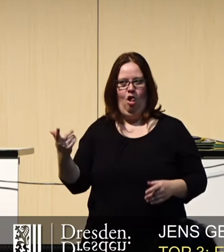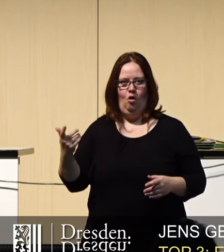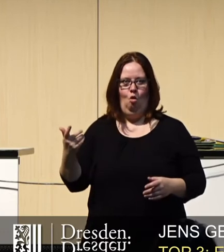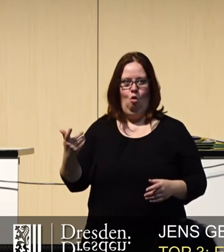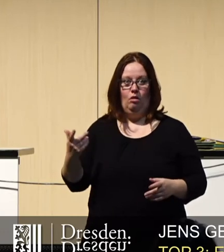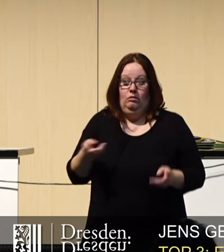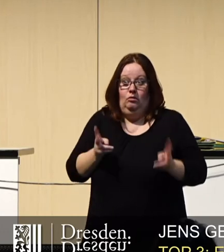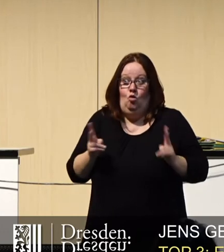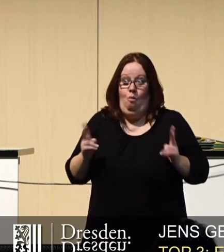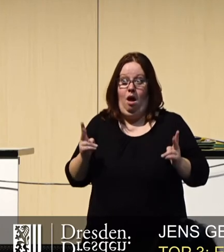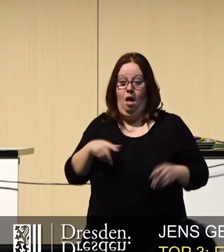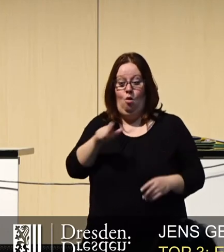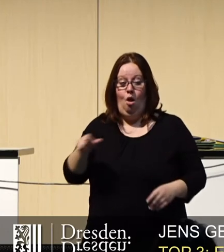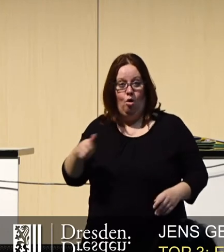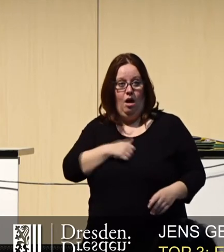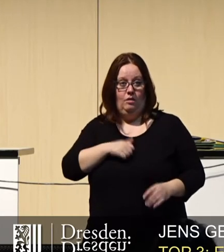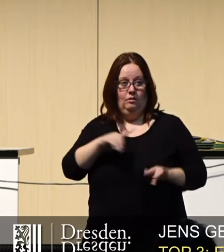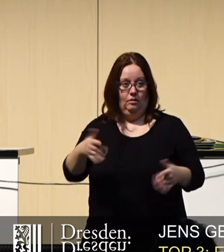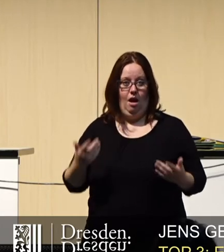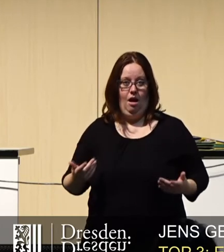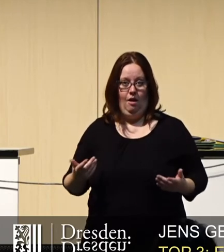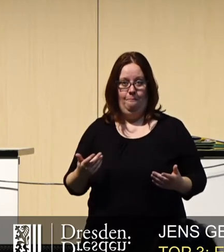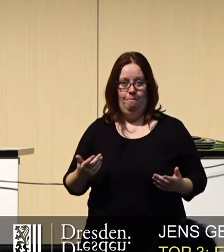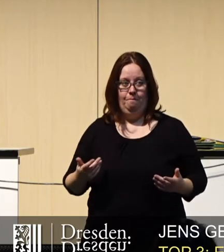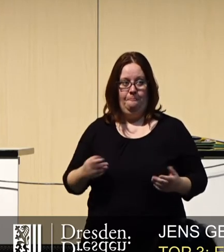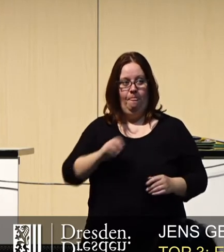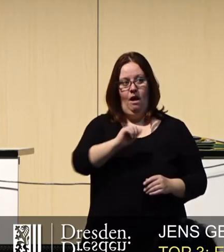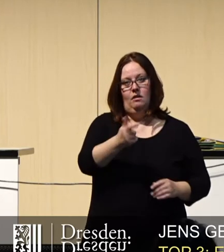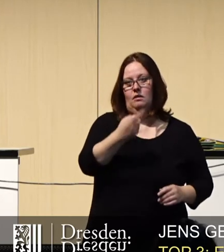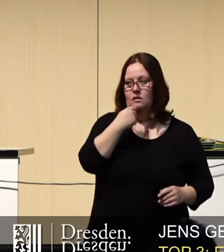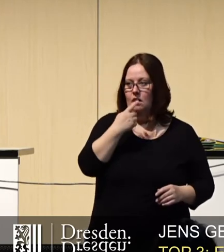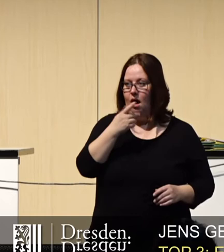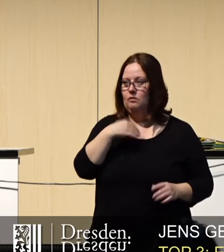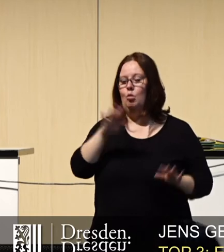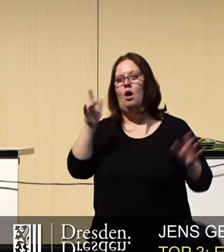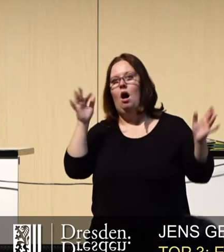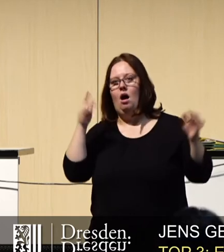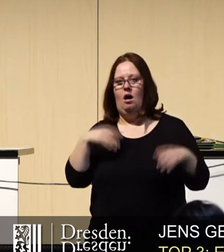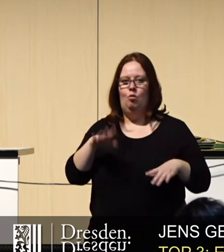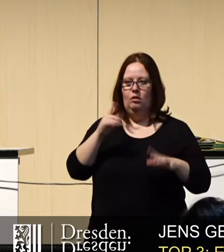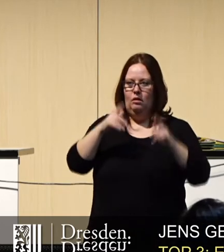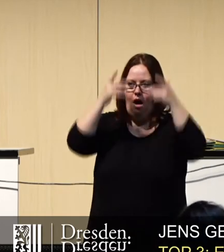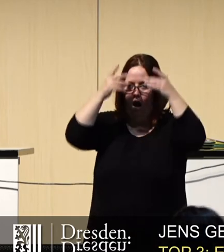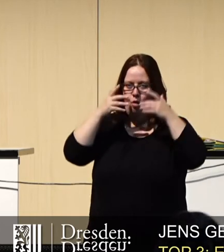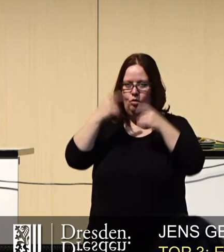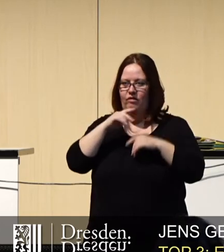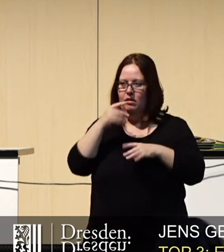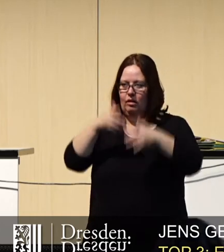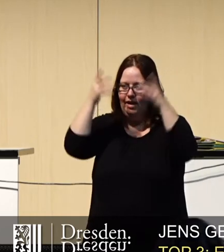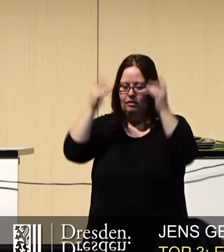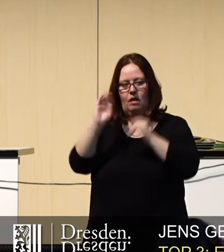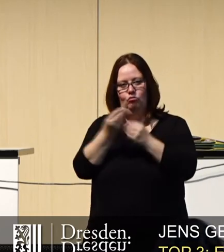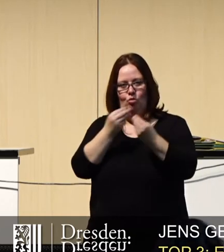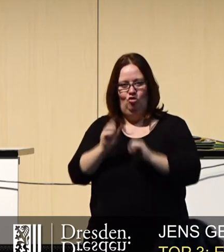ganz normal auch Leute, die Ängste haben. Einige sprechen dann von Aluhüten. Aber die Aluhüte nimmst du ab, wenn du mit den Leuten redest.